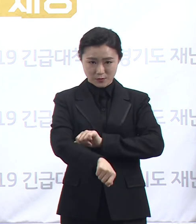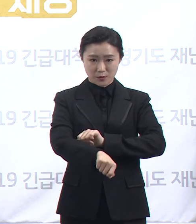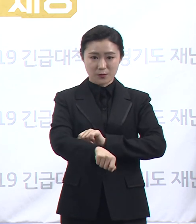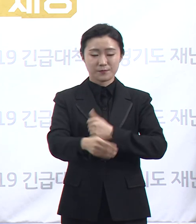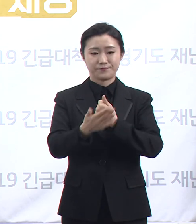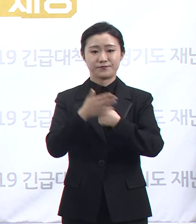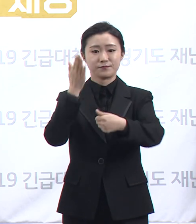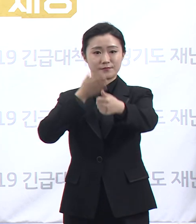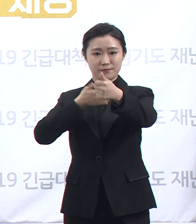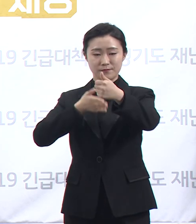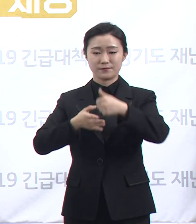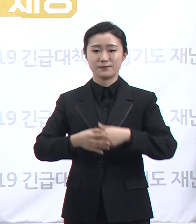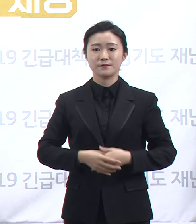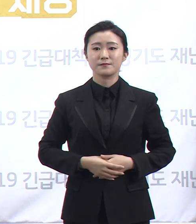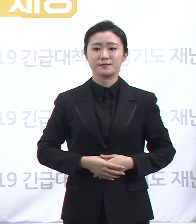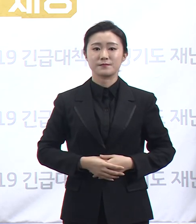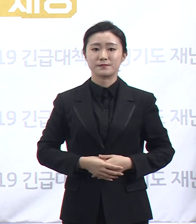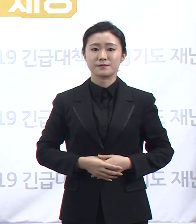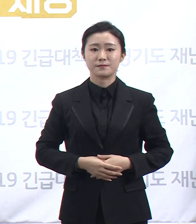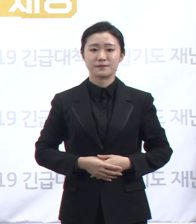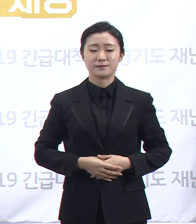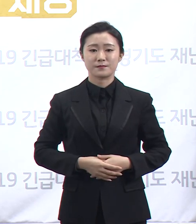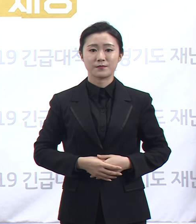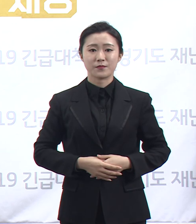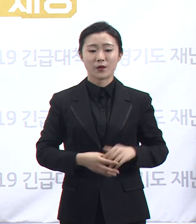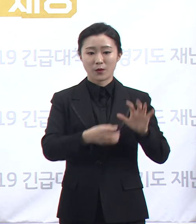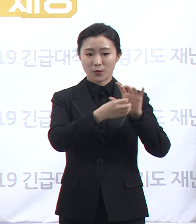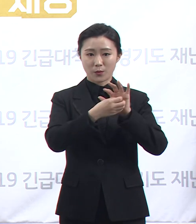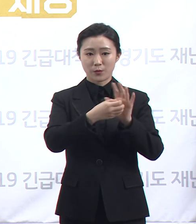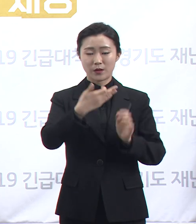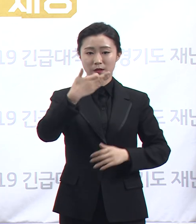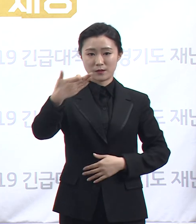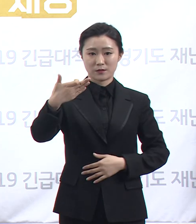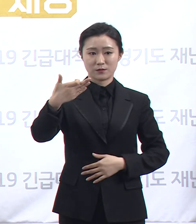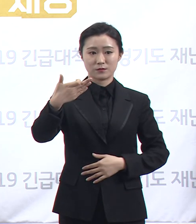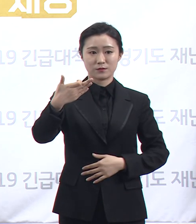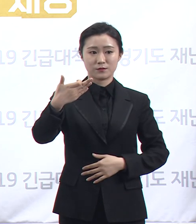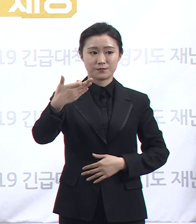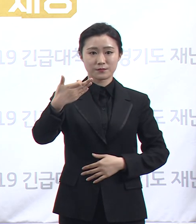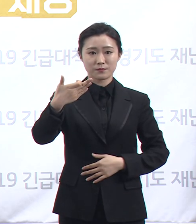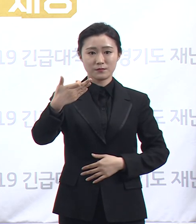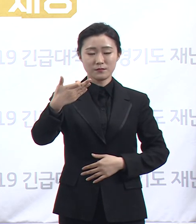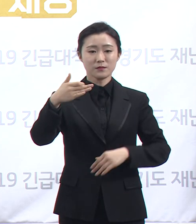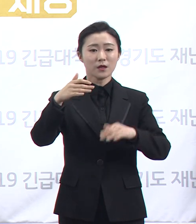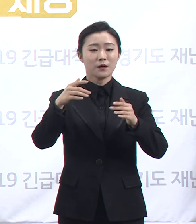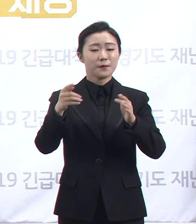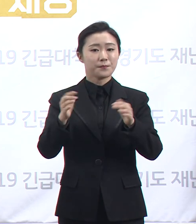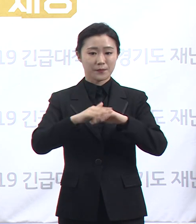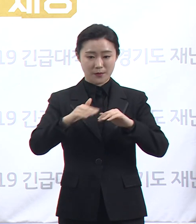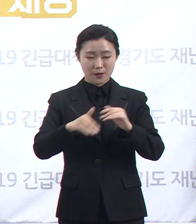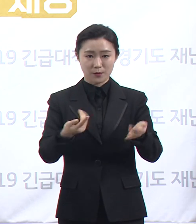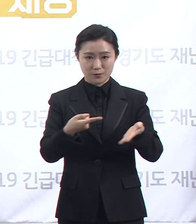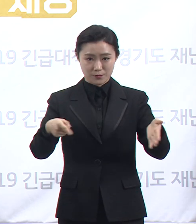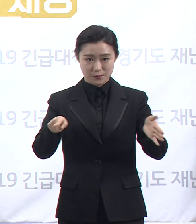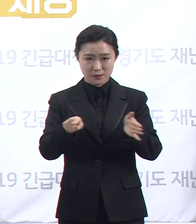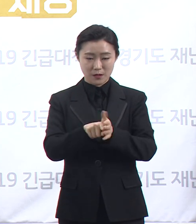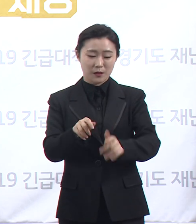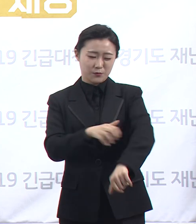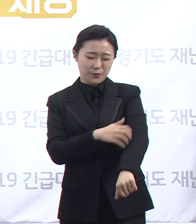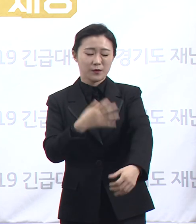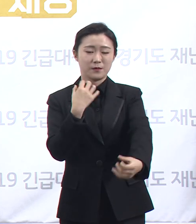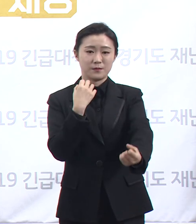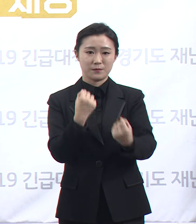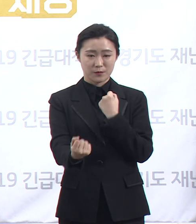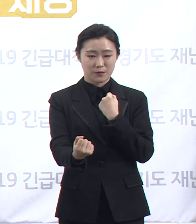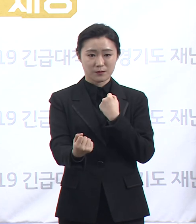코로나19 위기 극복을 위해 큰 불편함을 감수하시면서도 물리적 거리두기 실천에 적극 동참해주고 계시는 도민